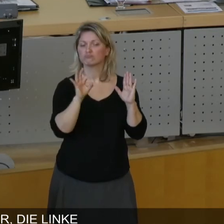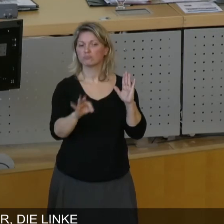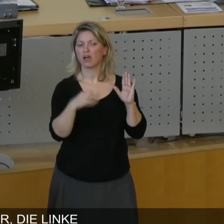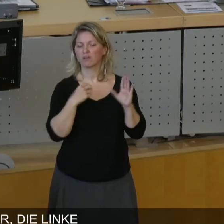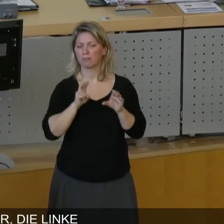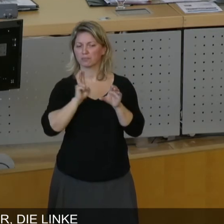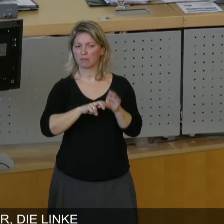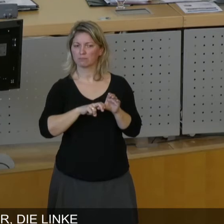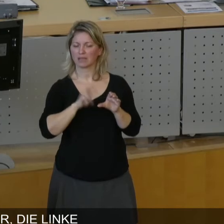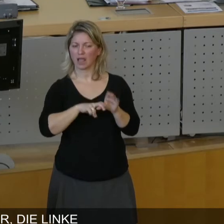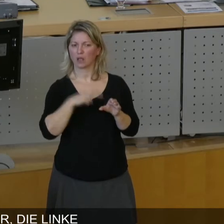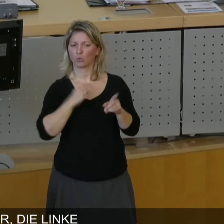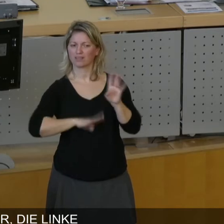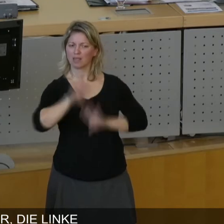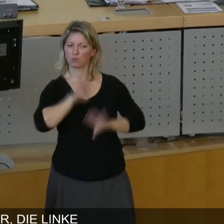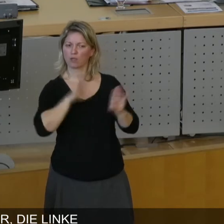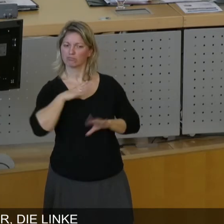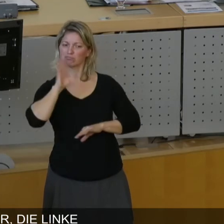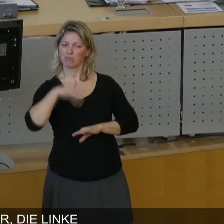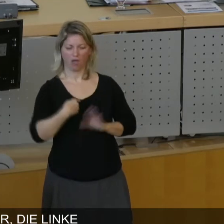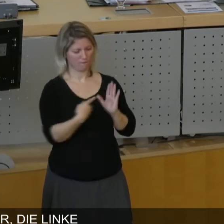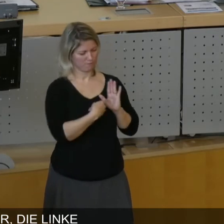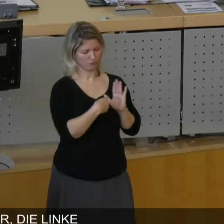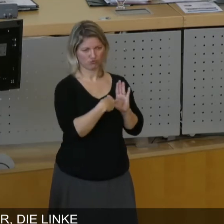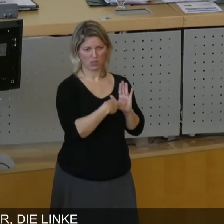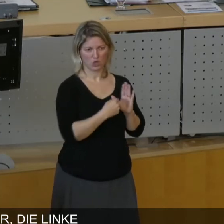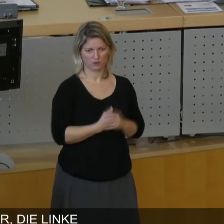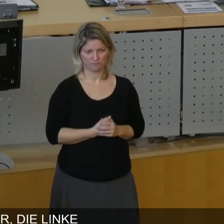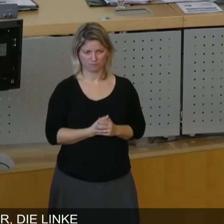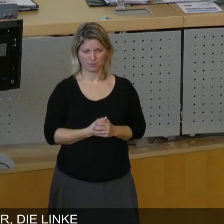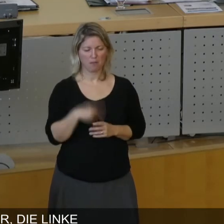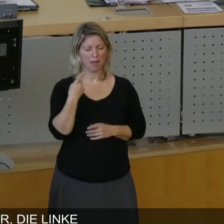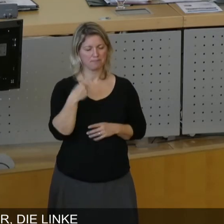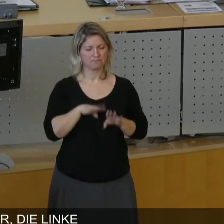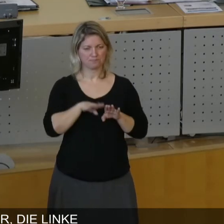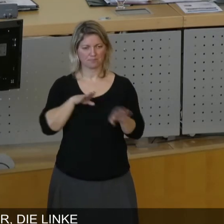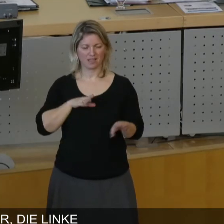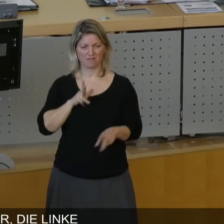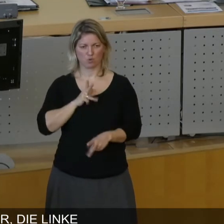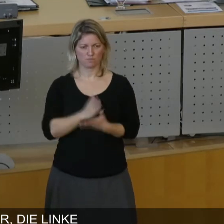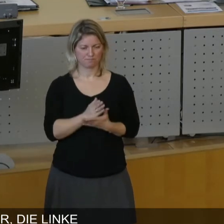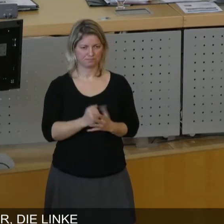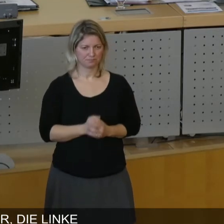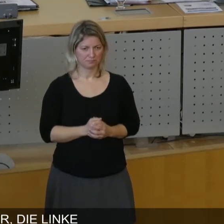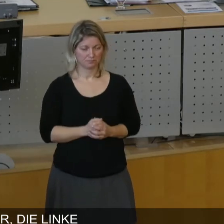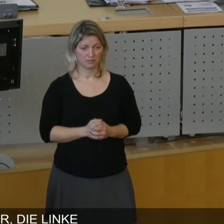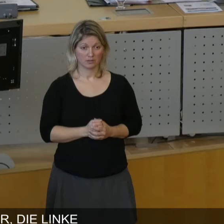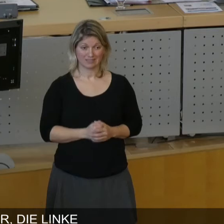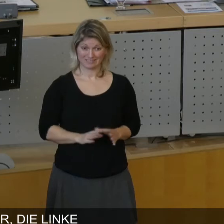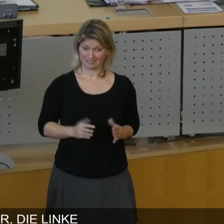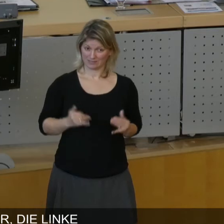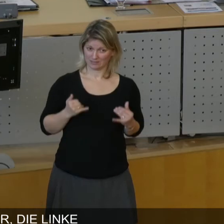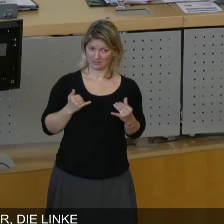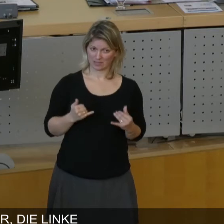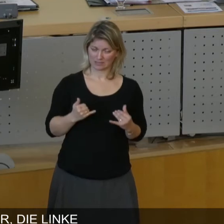Beteiligung einführen. Aber lassen Sie mich einen Schritt zurückgehen. Welche Kritik wird denn im Moment